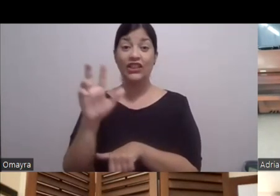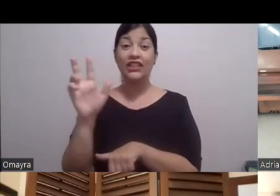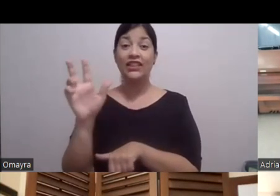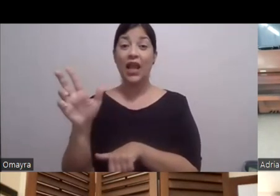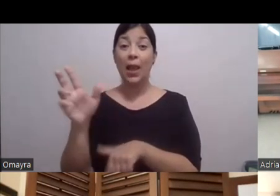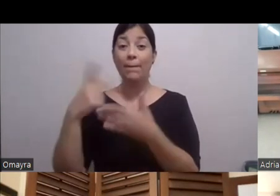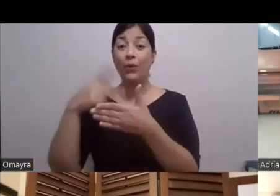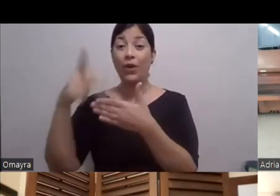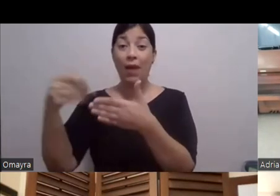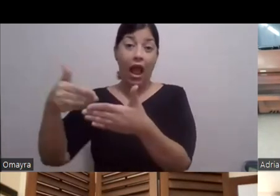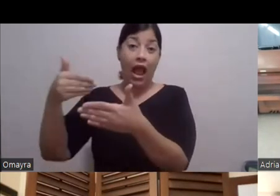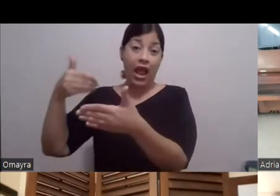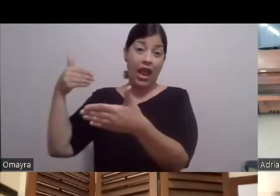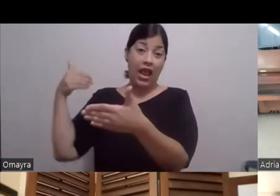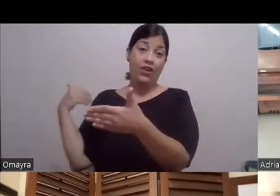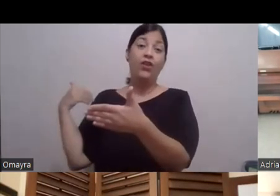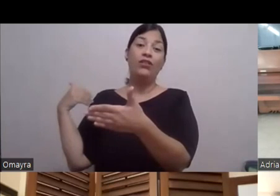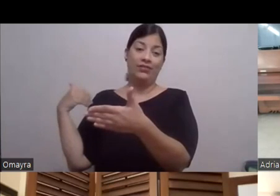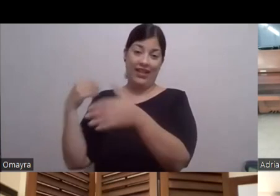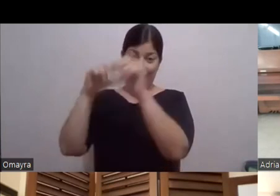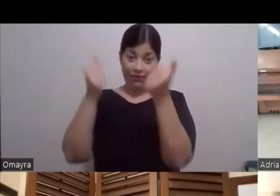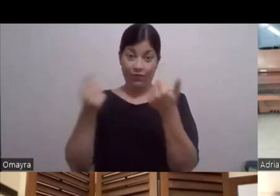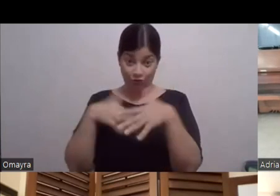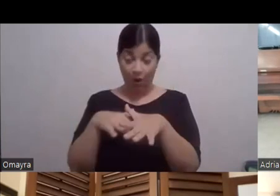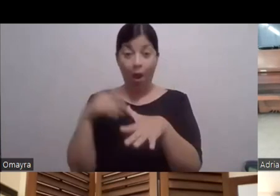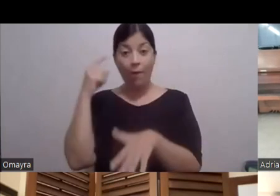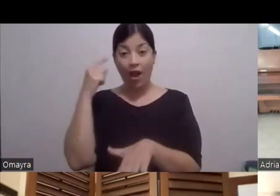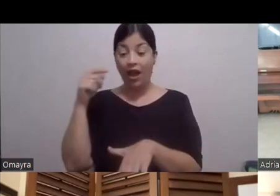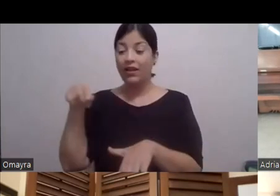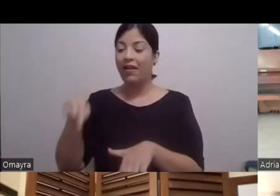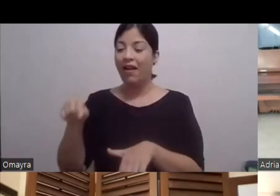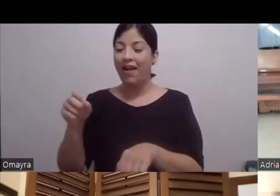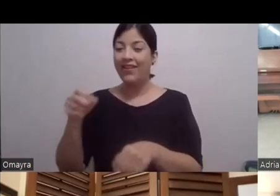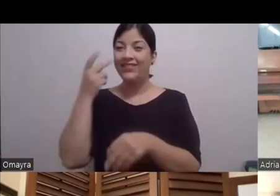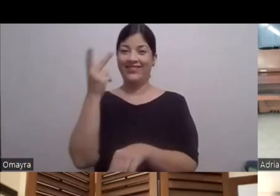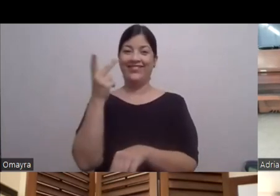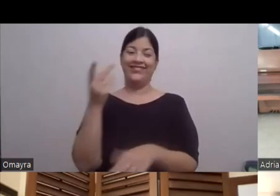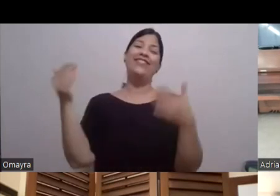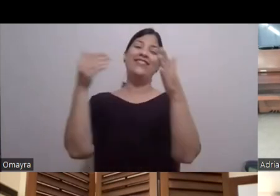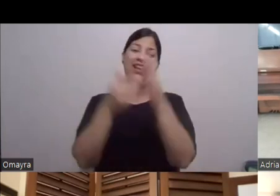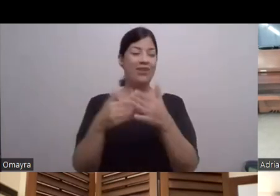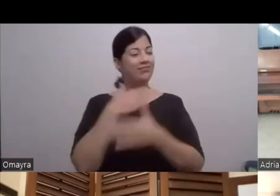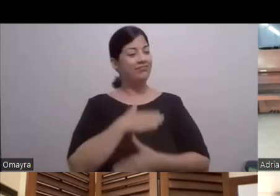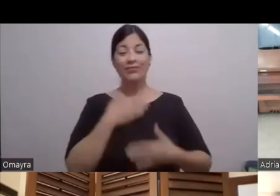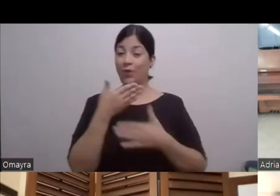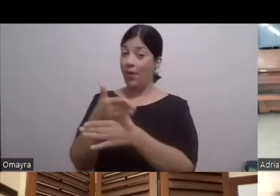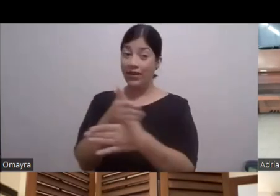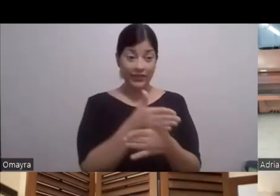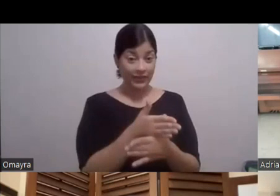Anteriores De Artefusión Para que los pueda Volver a disfrutar A ver A compartir Con su gente Y los pueda Volver a vivir Como nosotros